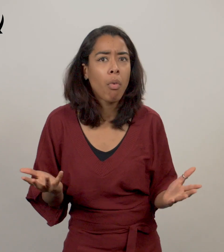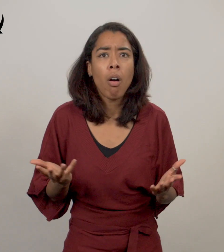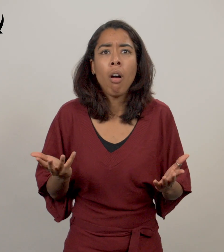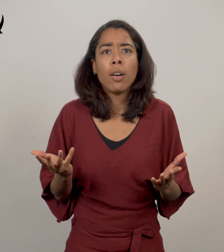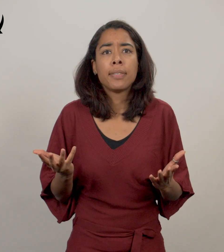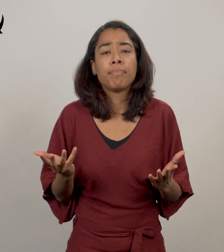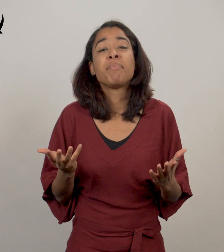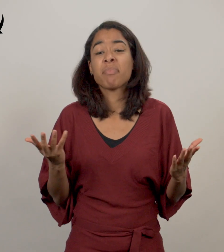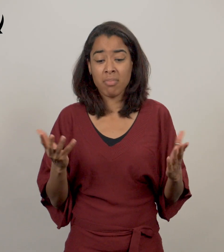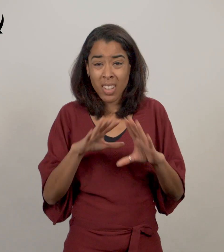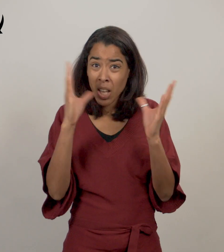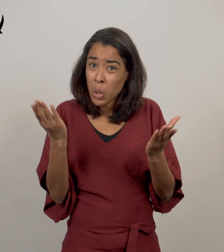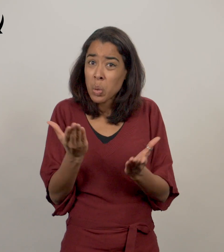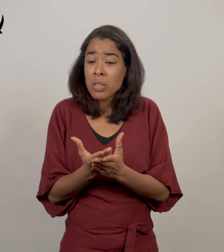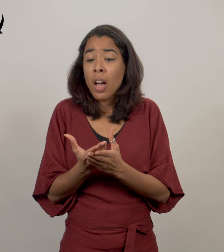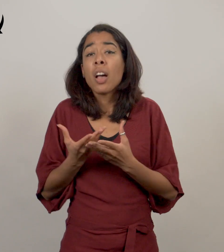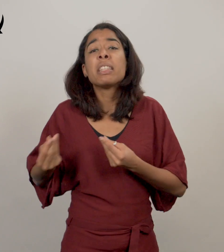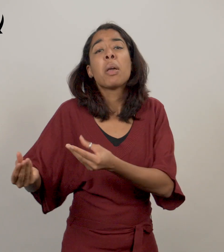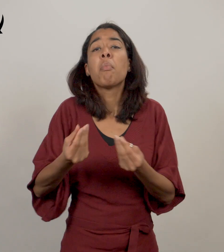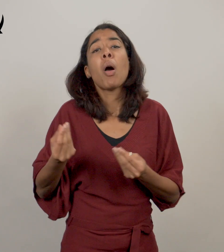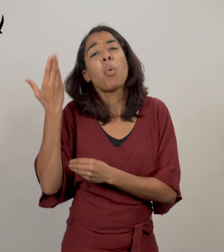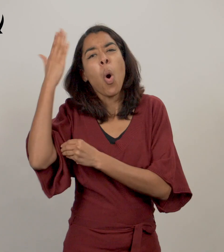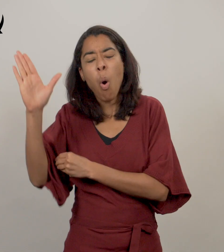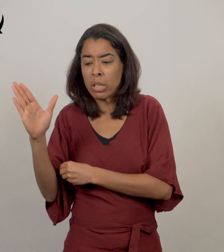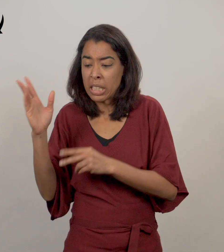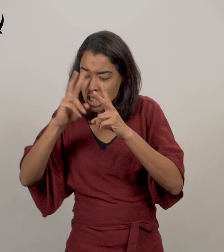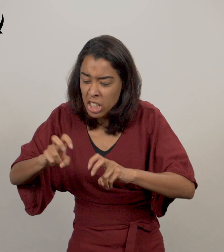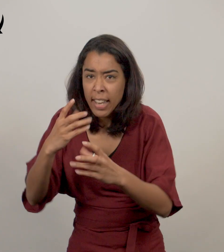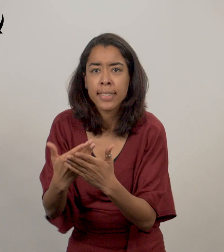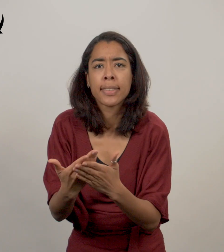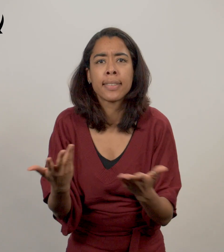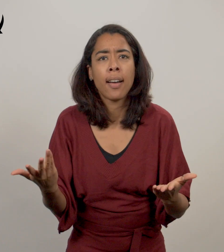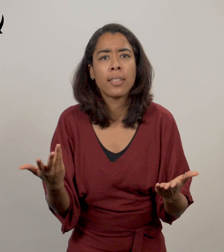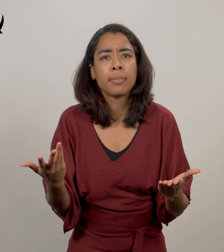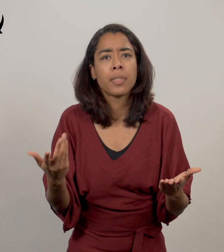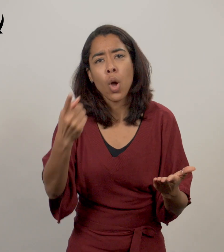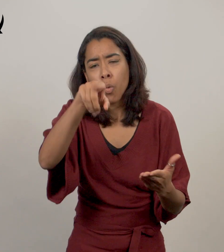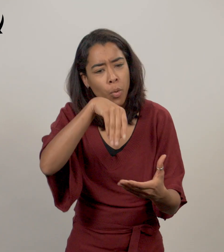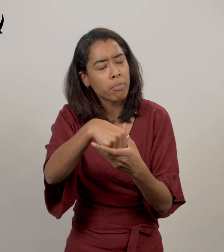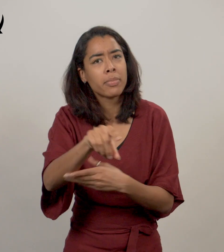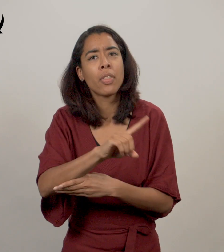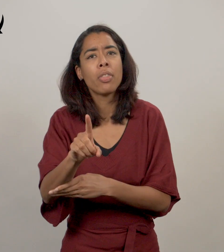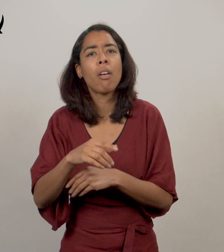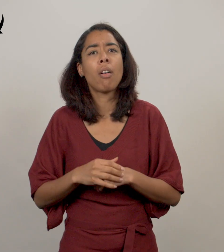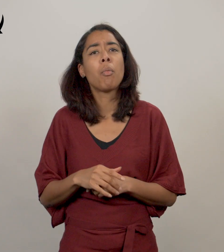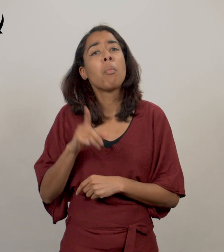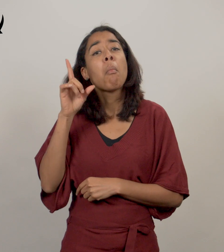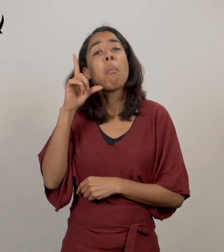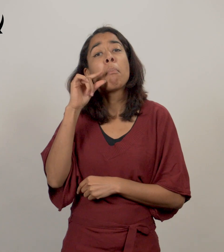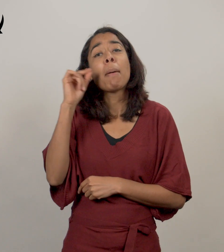En effet, tout cela, ce sont les membres des autres peuples qui les recherchent. Or, votre Père Céleste sait que vous en